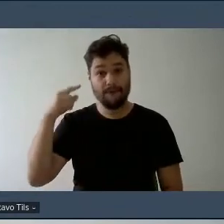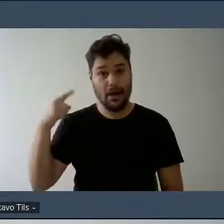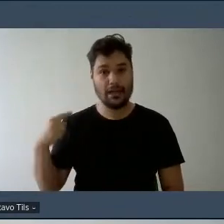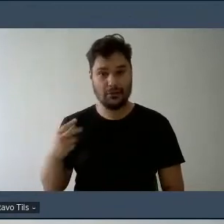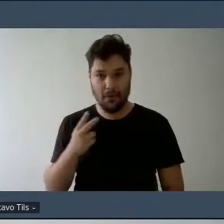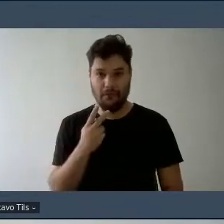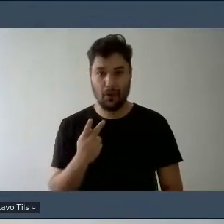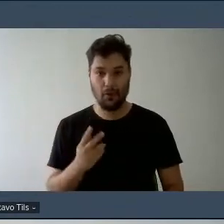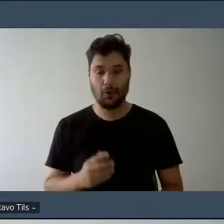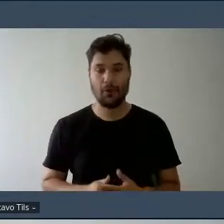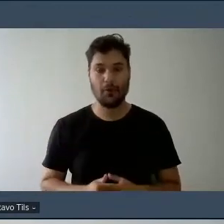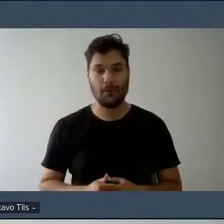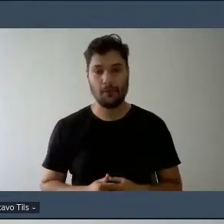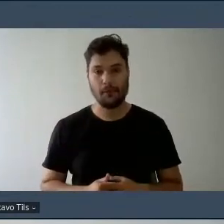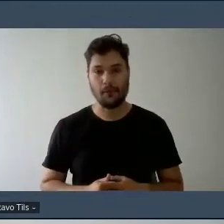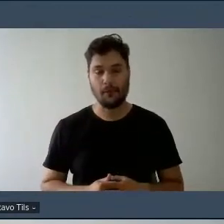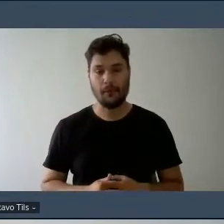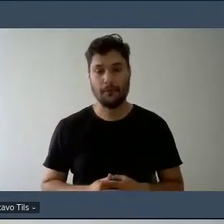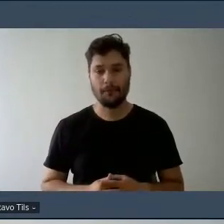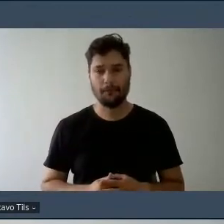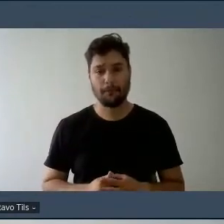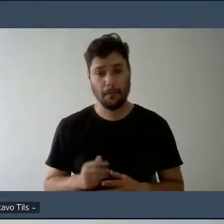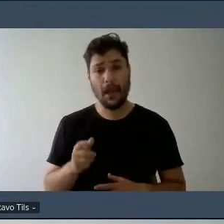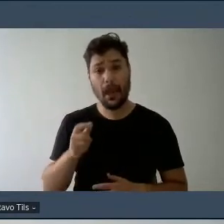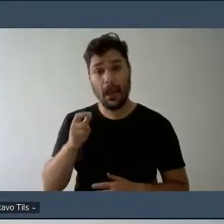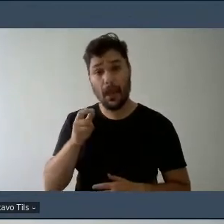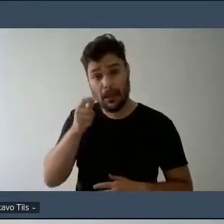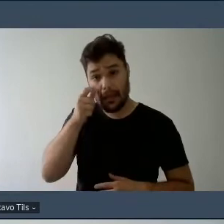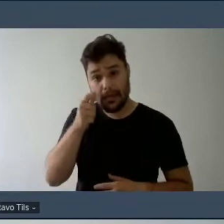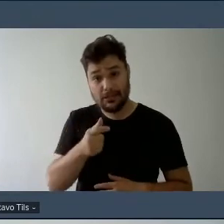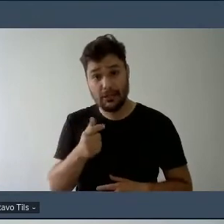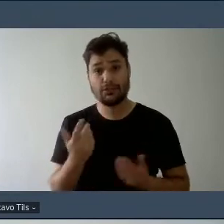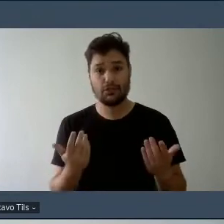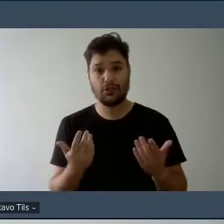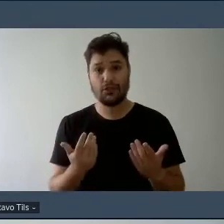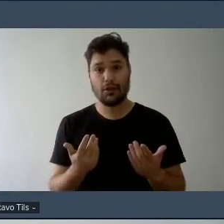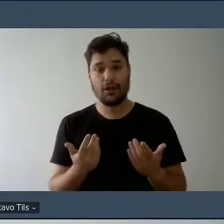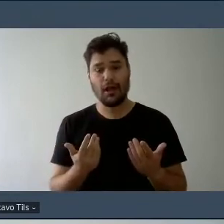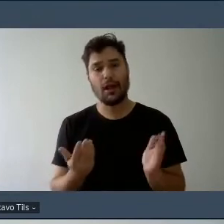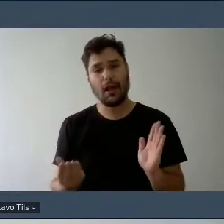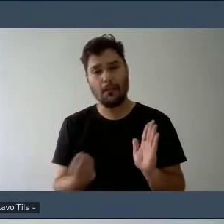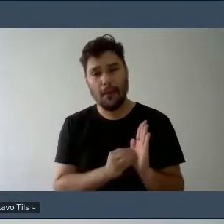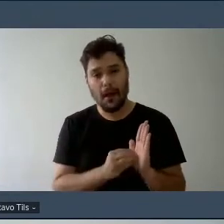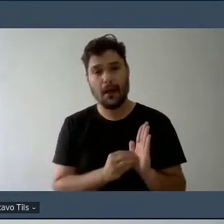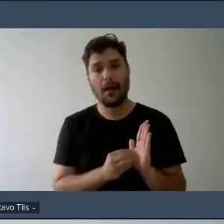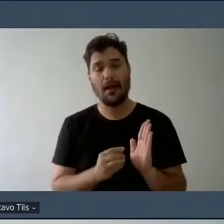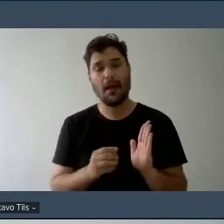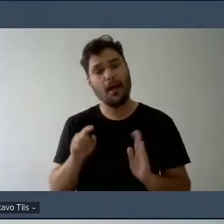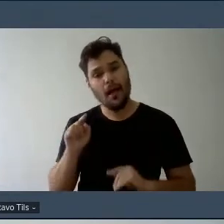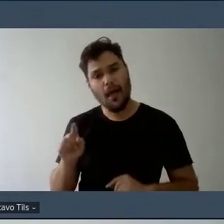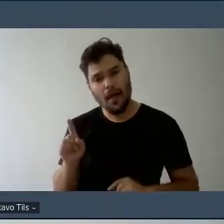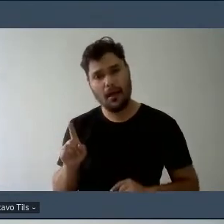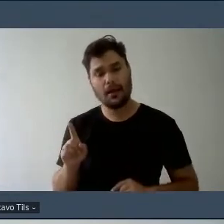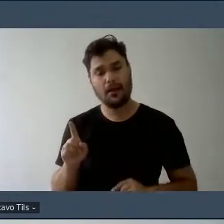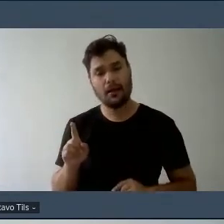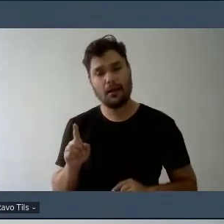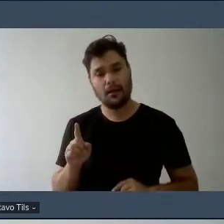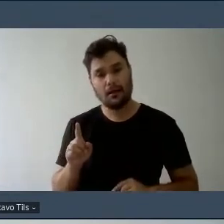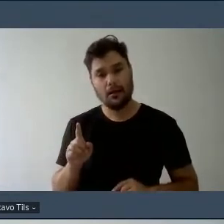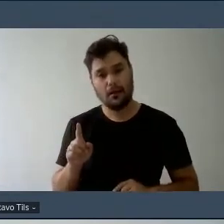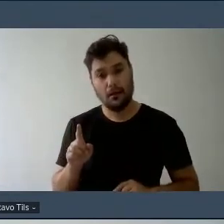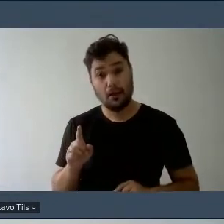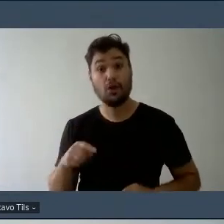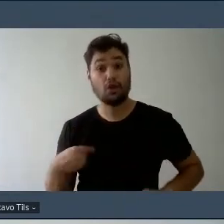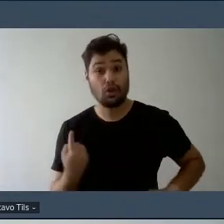acho interessante colocar de fato essa deliminação como a Tati falou ela preferiu nós